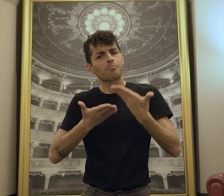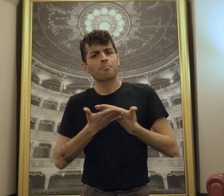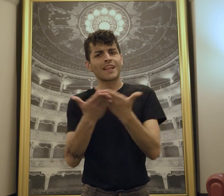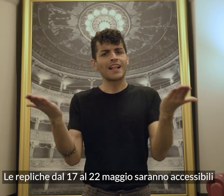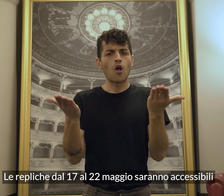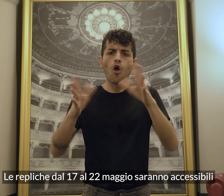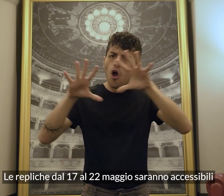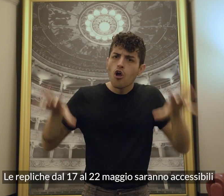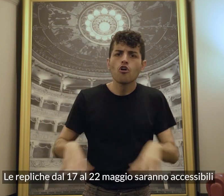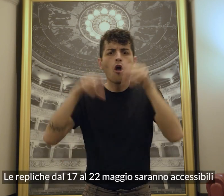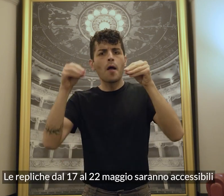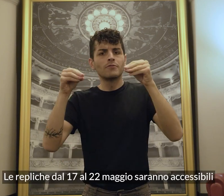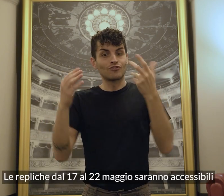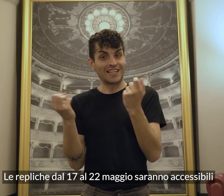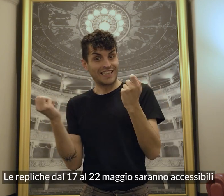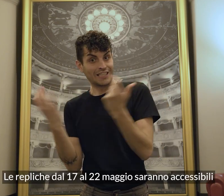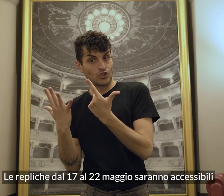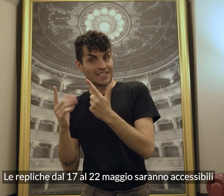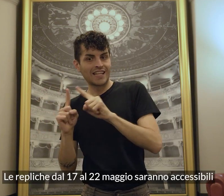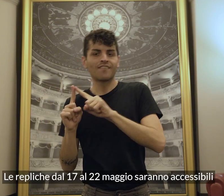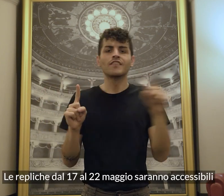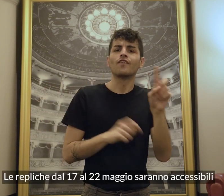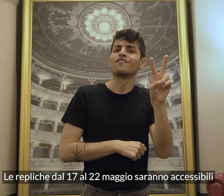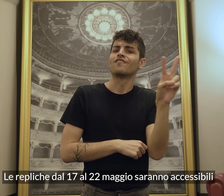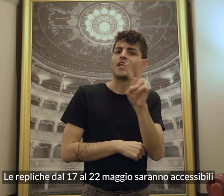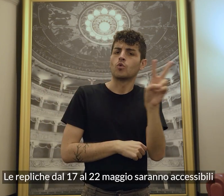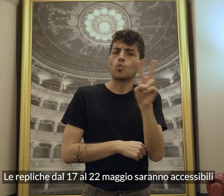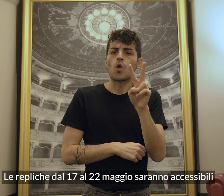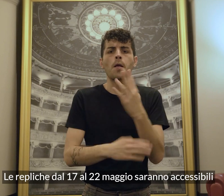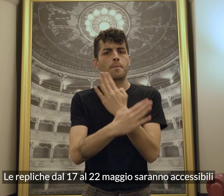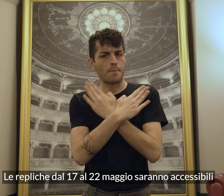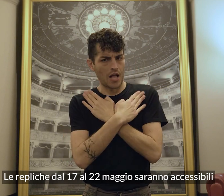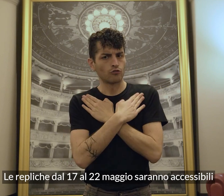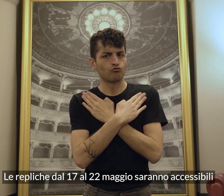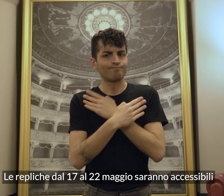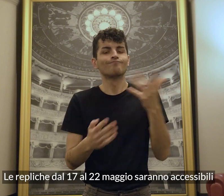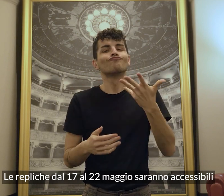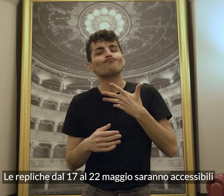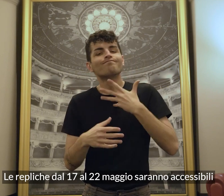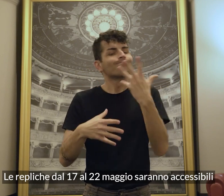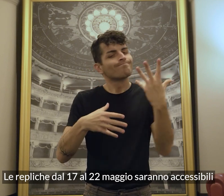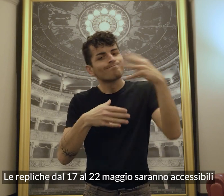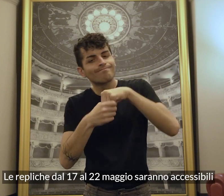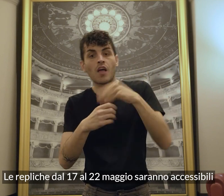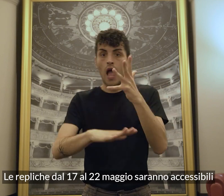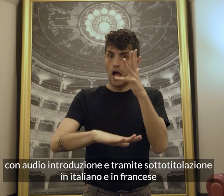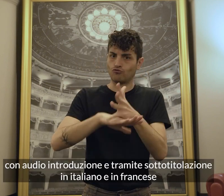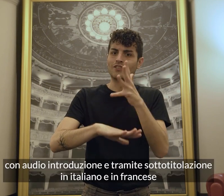Le repliche dal 17 al 22 maggio saranno accessibili